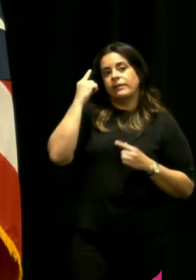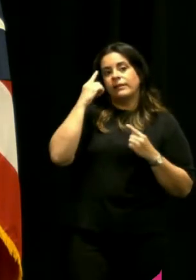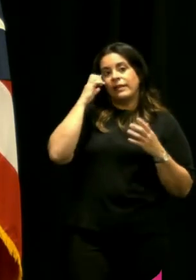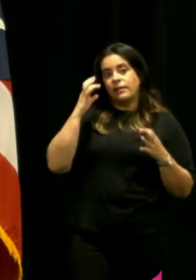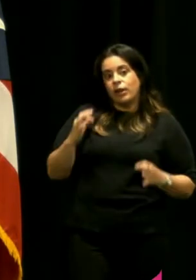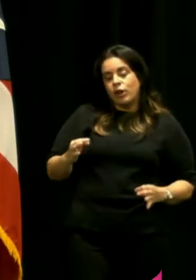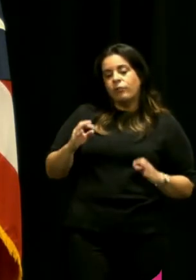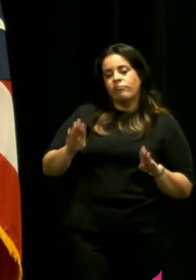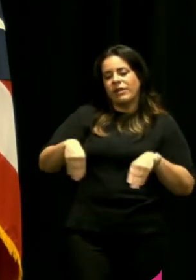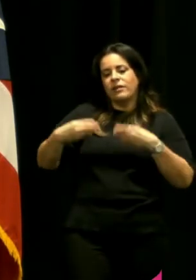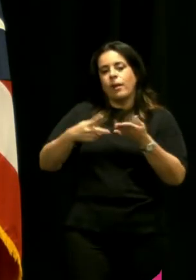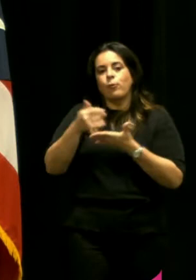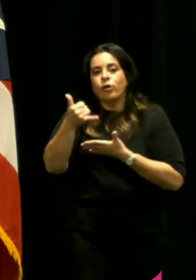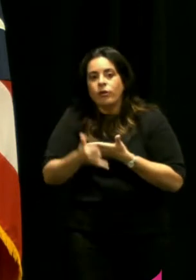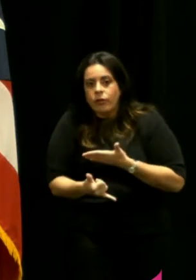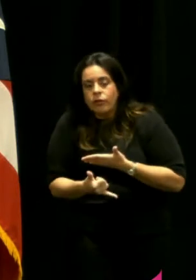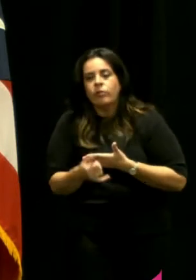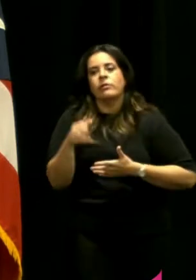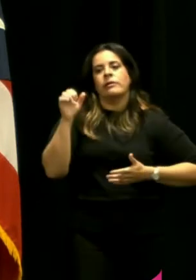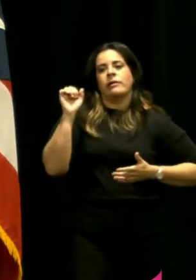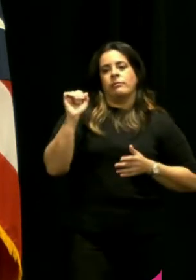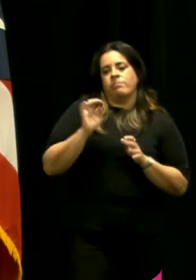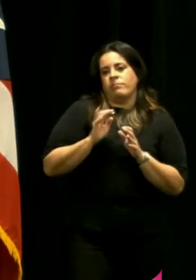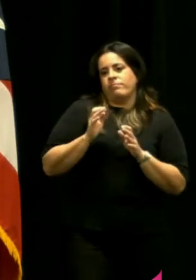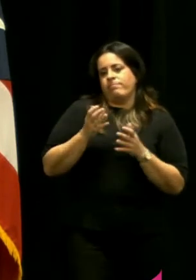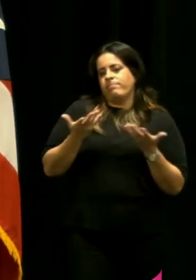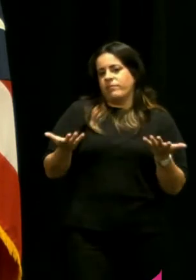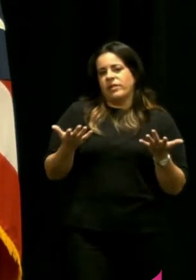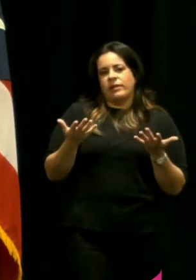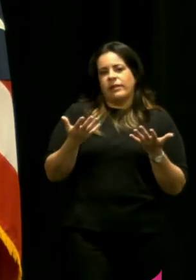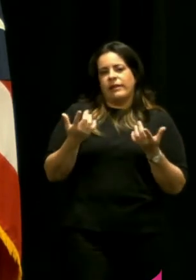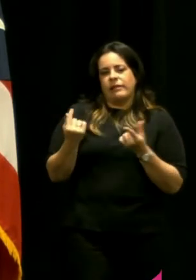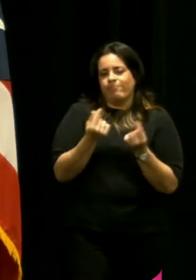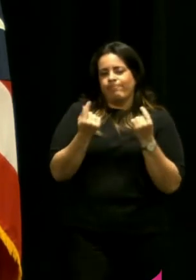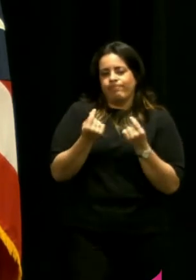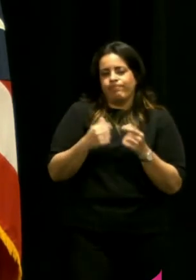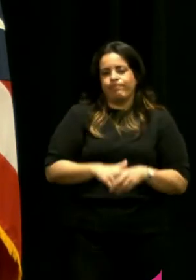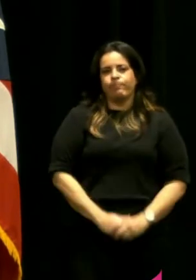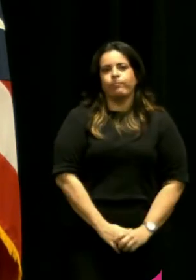ese proyecto que simplemente lo que hace es que